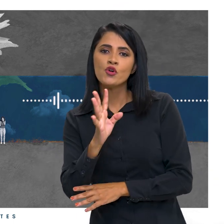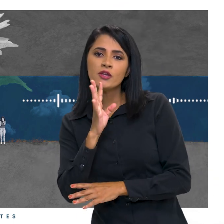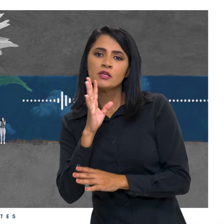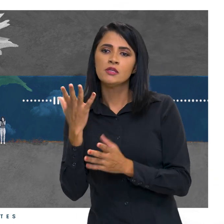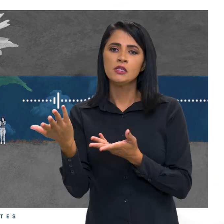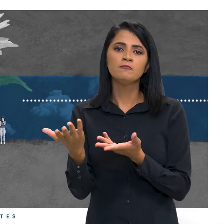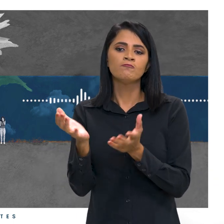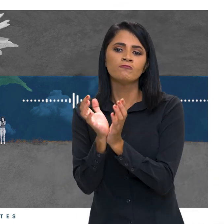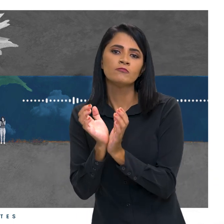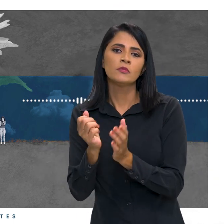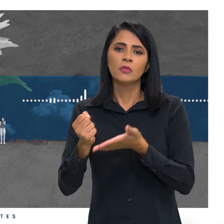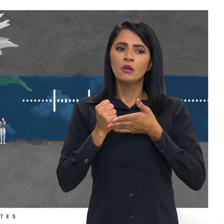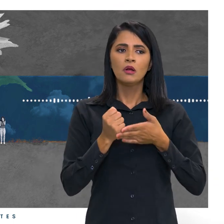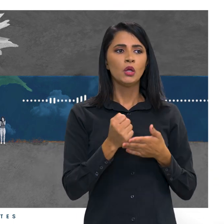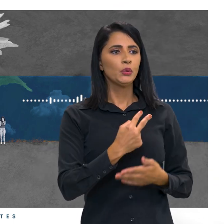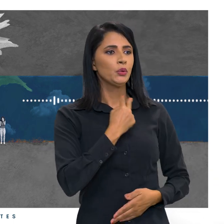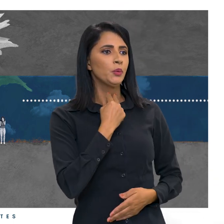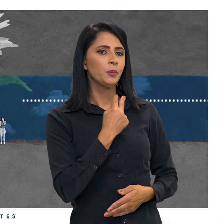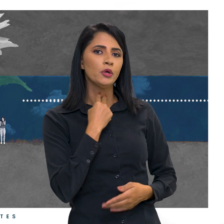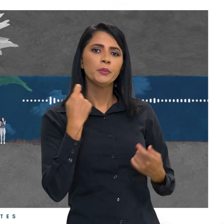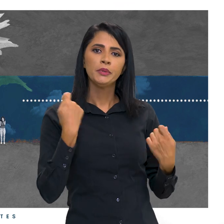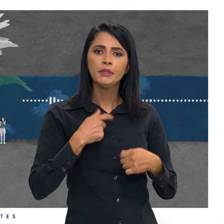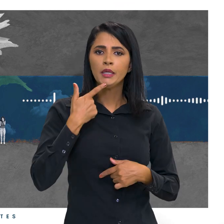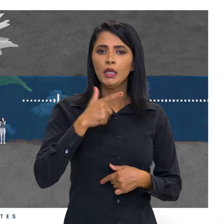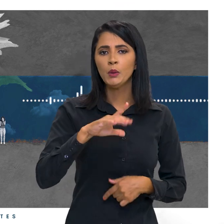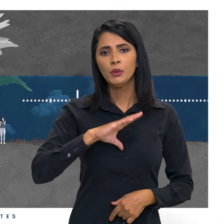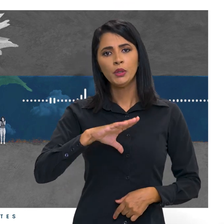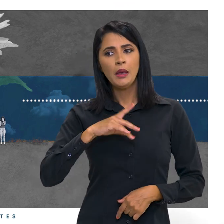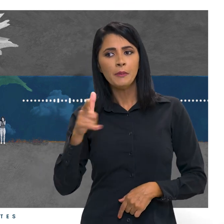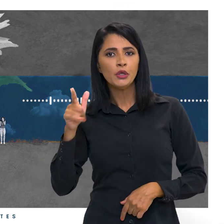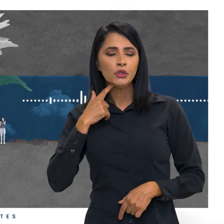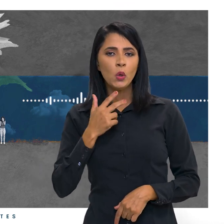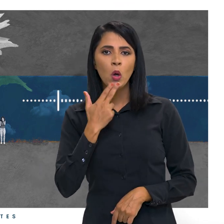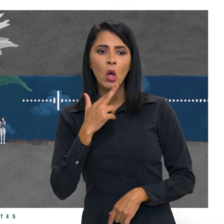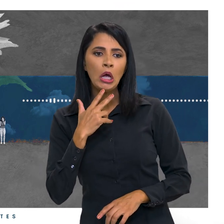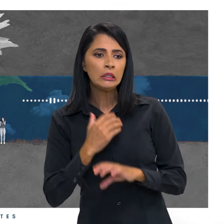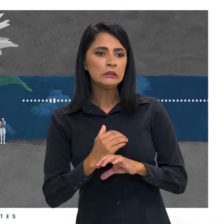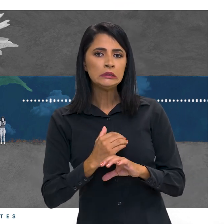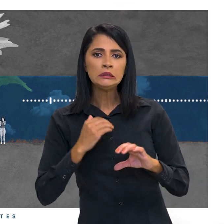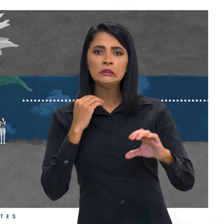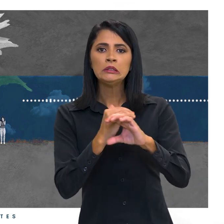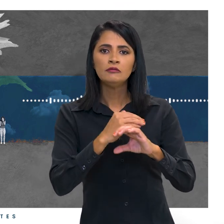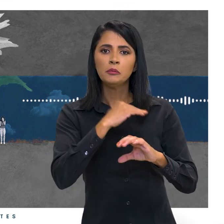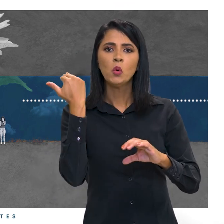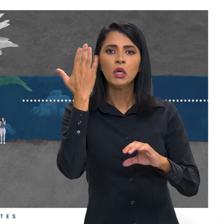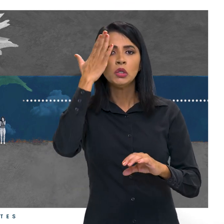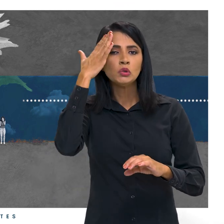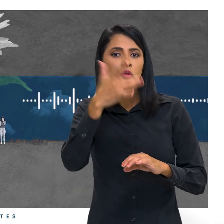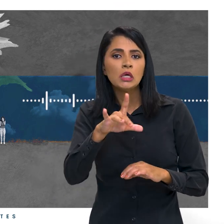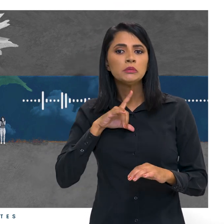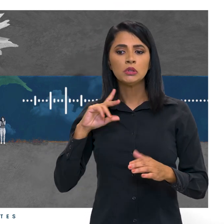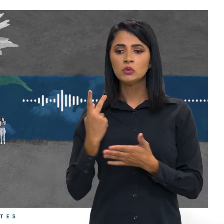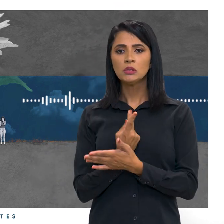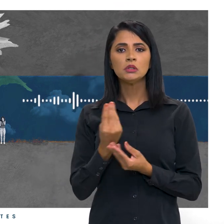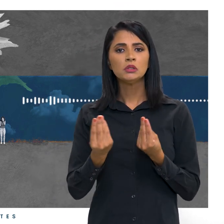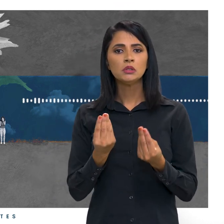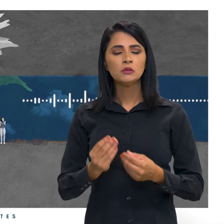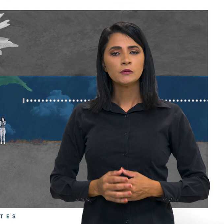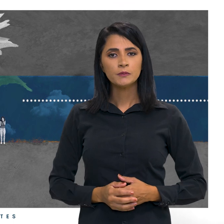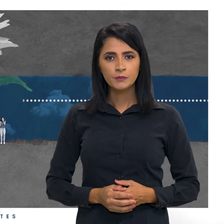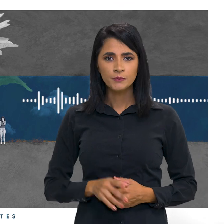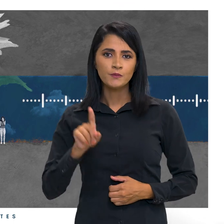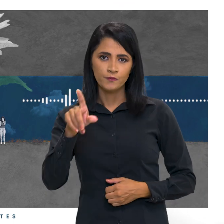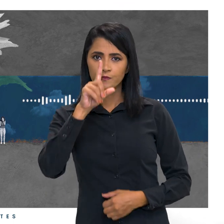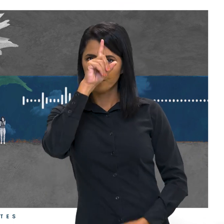Tem que ter coisa em português. Quer dizer, uma pessoa que não sabe inglês não vai saber nada da doença, vai morrer e não vai saber o que está acontecendo com ela. Ainda no leito do